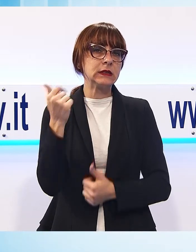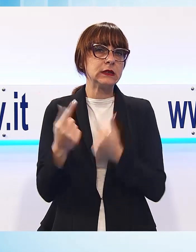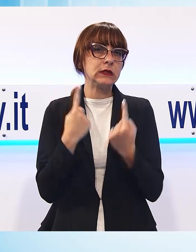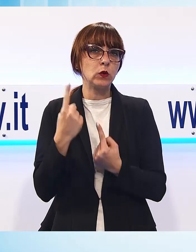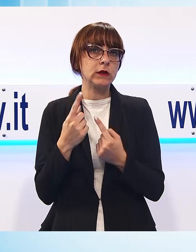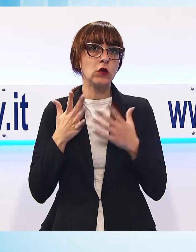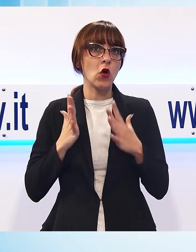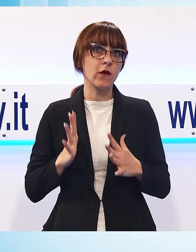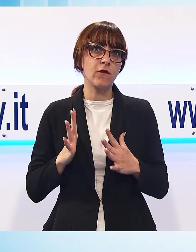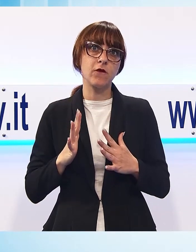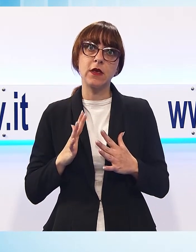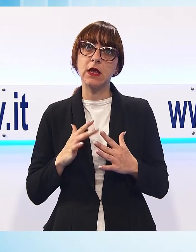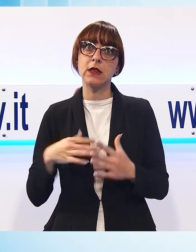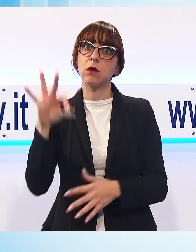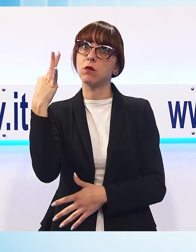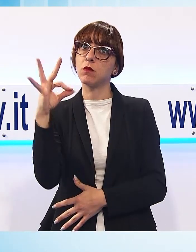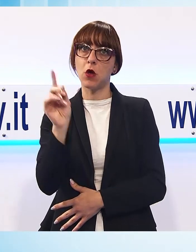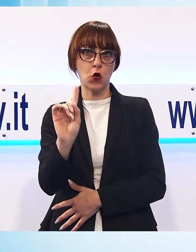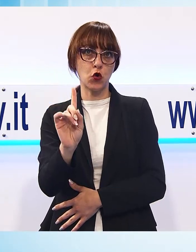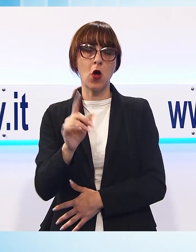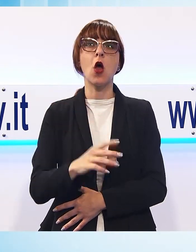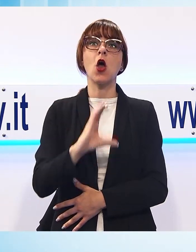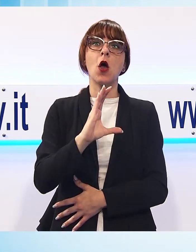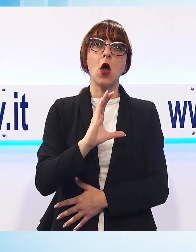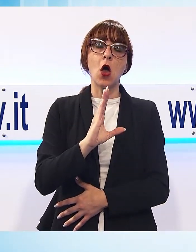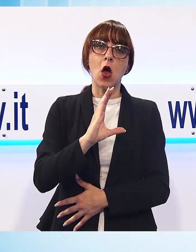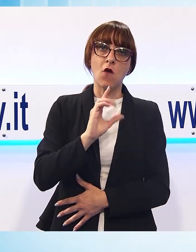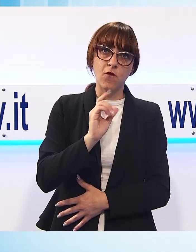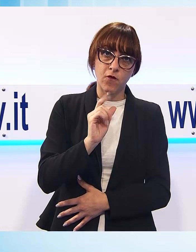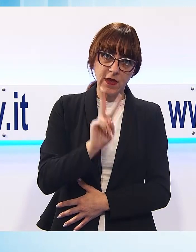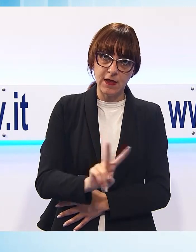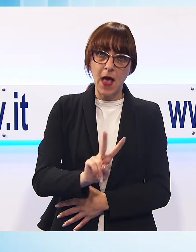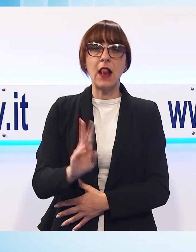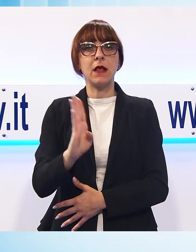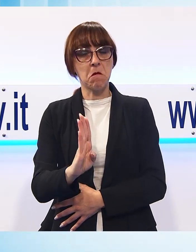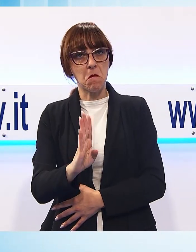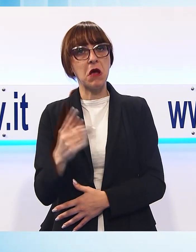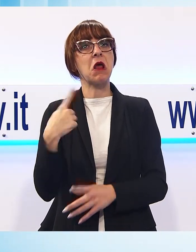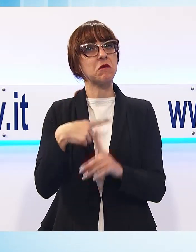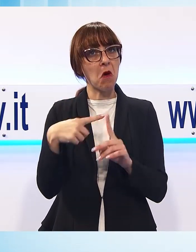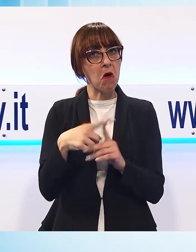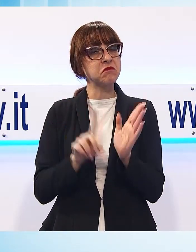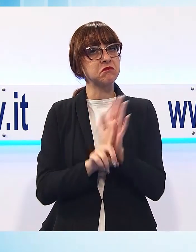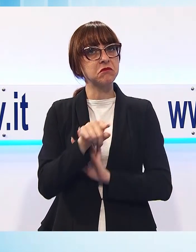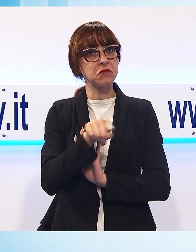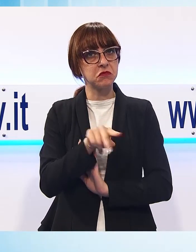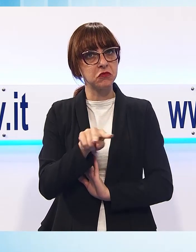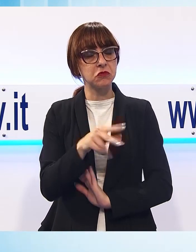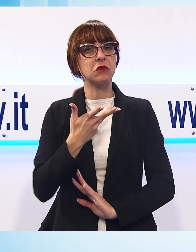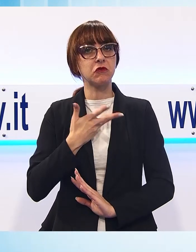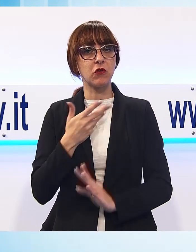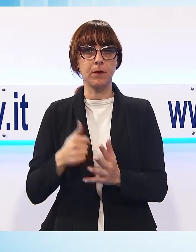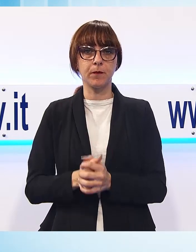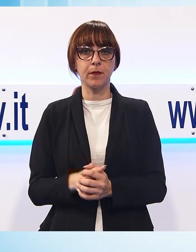top. Bene i due centrali, Benassi e Visibelli, il derby con Real Forte si gioca a Camaiore. Basketball